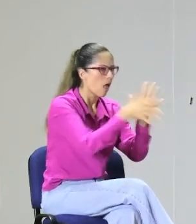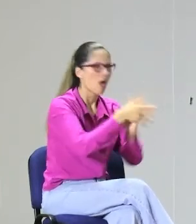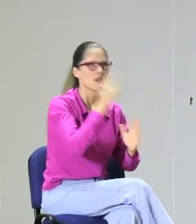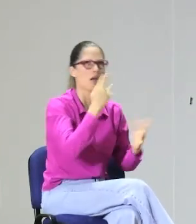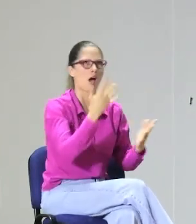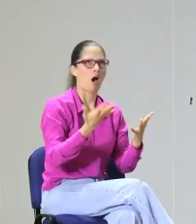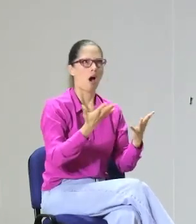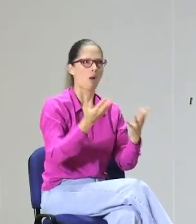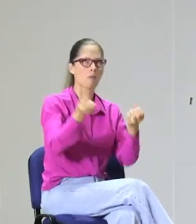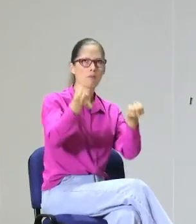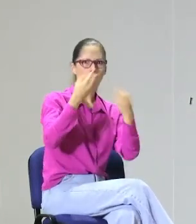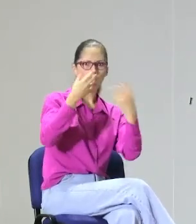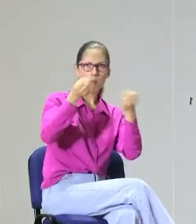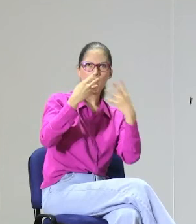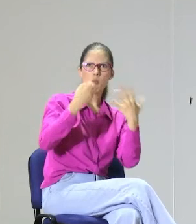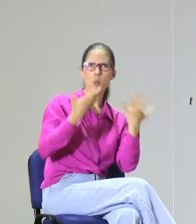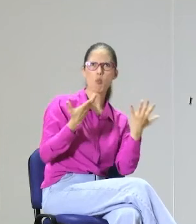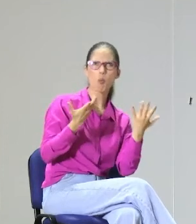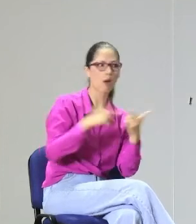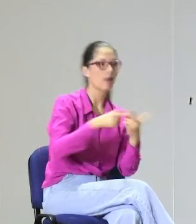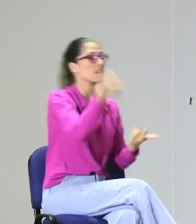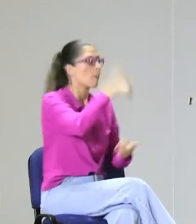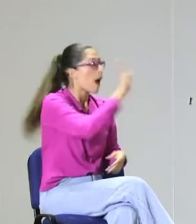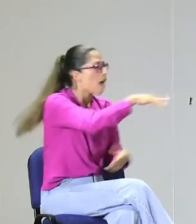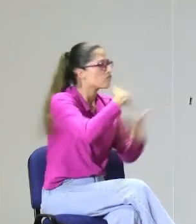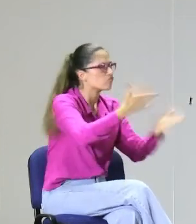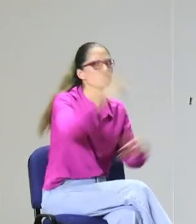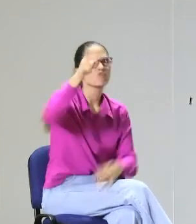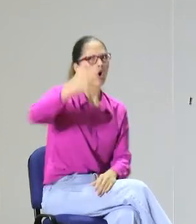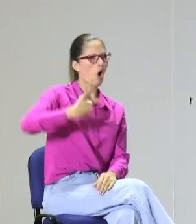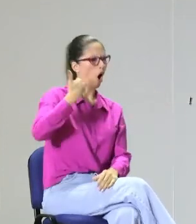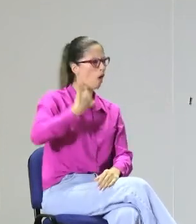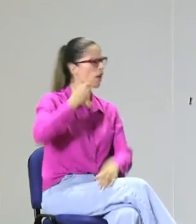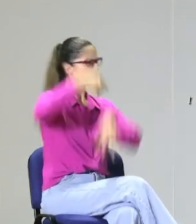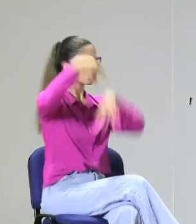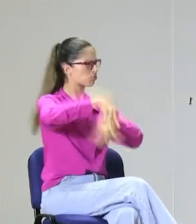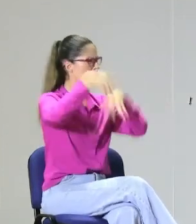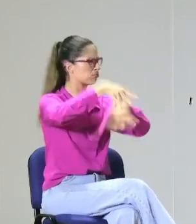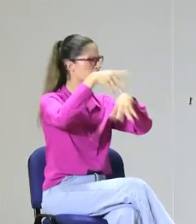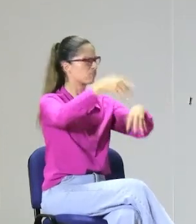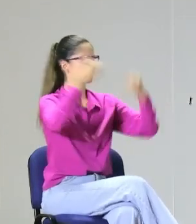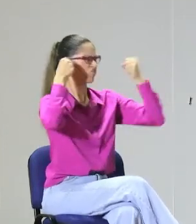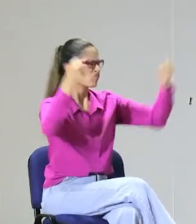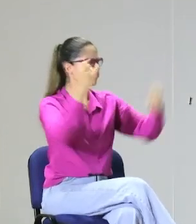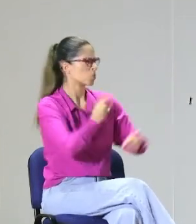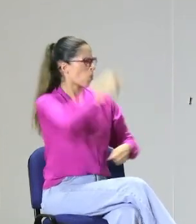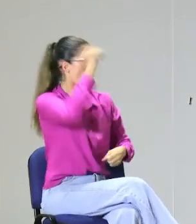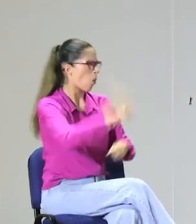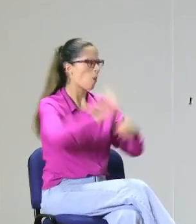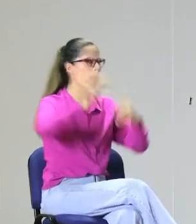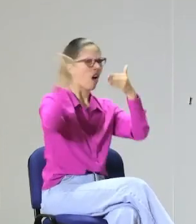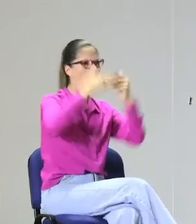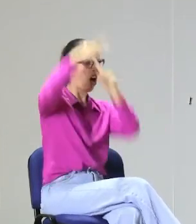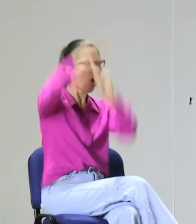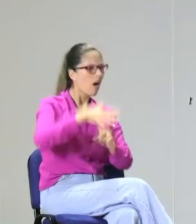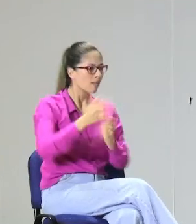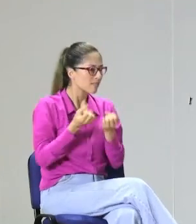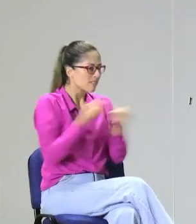Por ejemplo, si este fin de semana va a haber una celebración relacionada a la conmemoración internacional de la lengua de señas o si hay